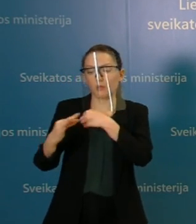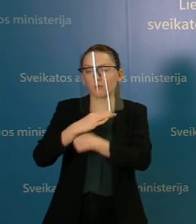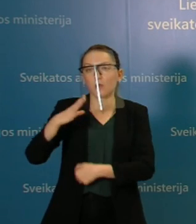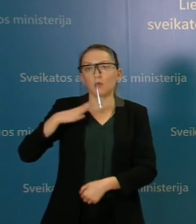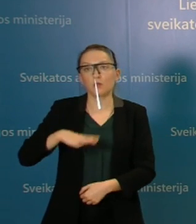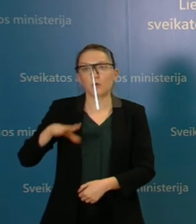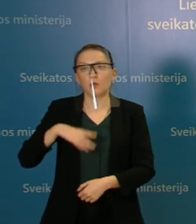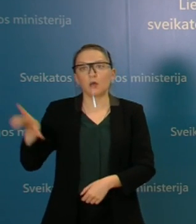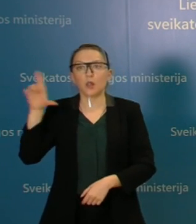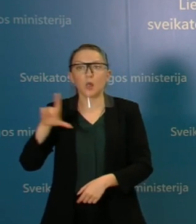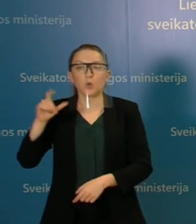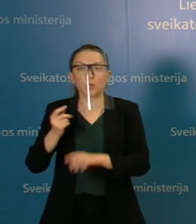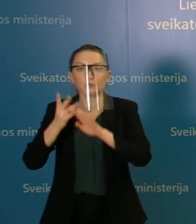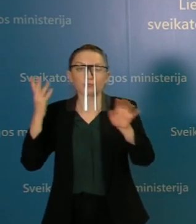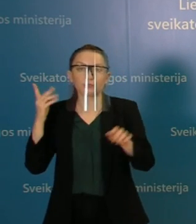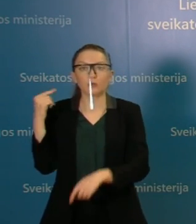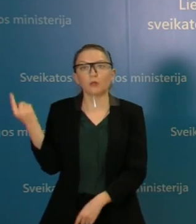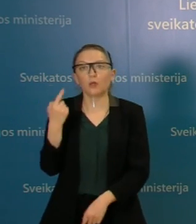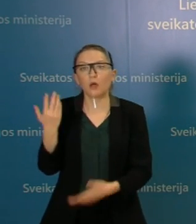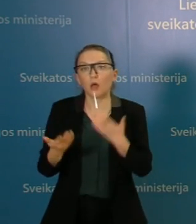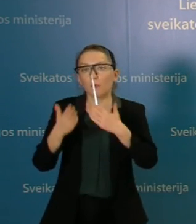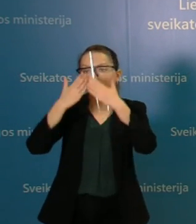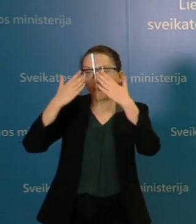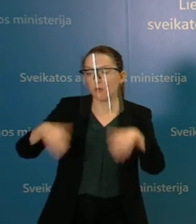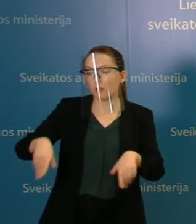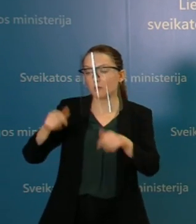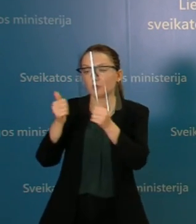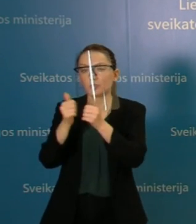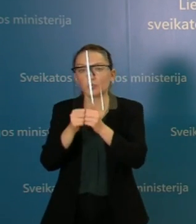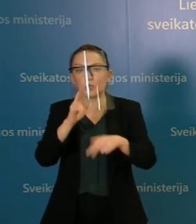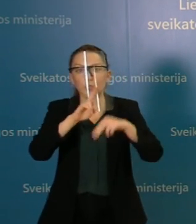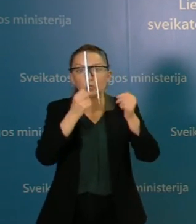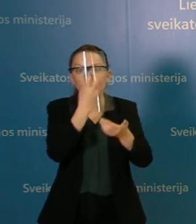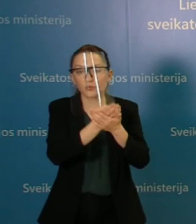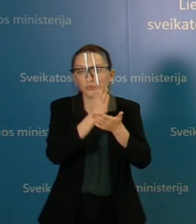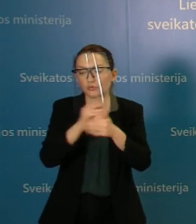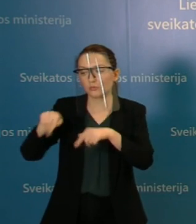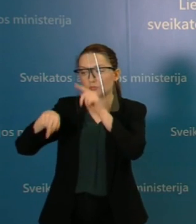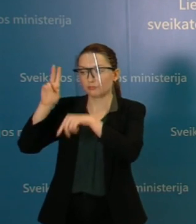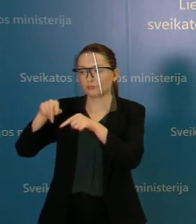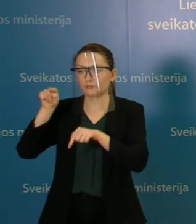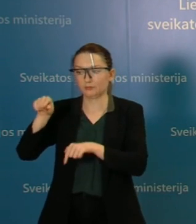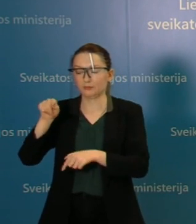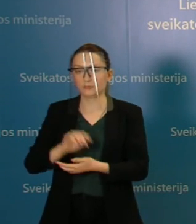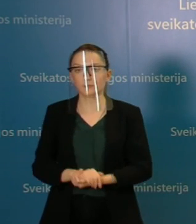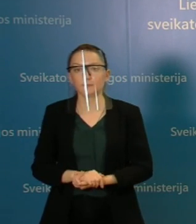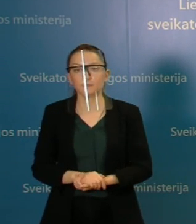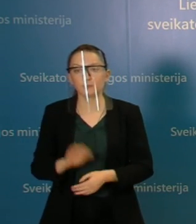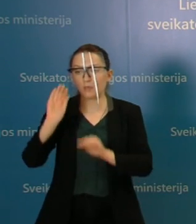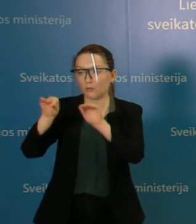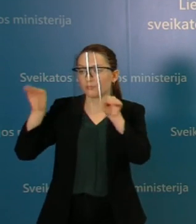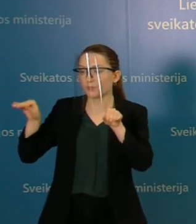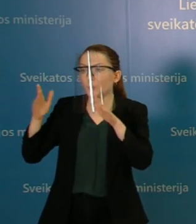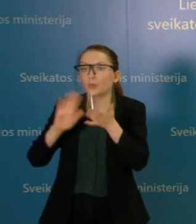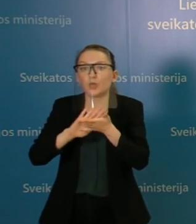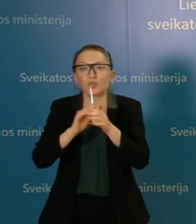laukti laukia arba palapinėse, kurios yra pastatytos prie gydymo įsteigų. Nes paprasčiausiai nėra